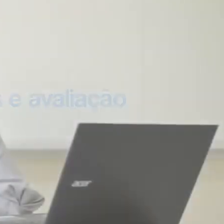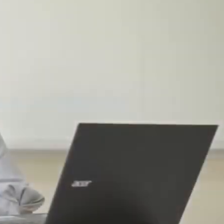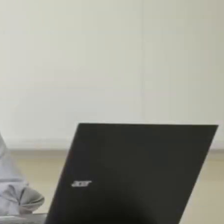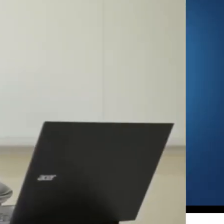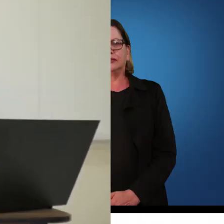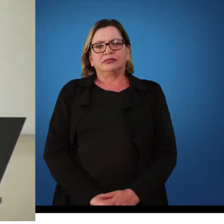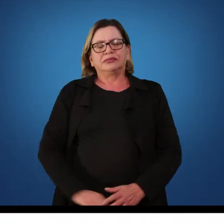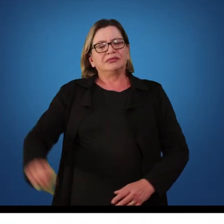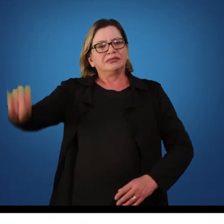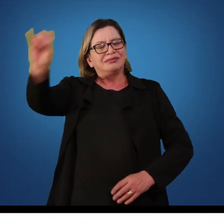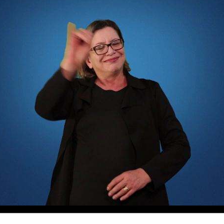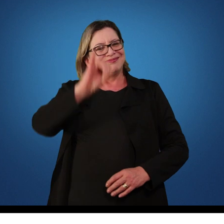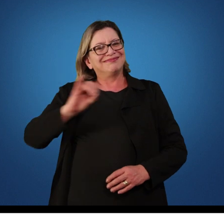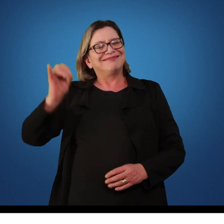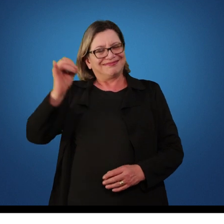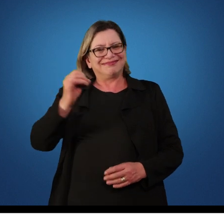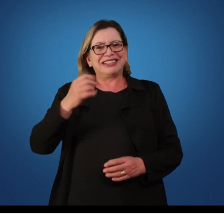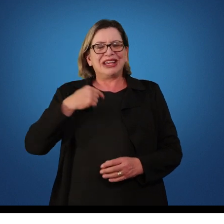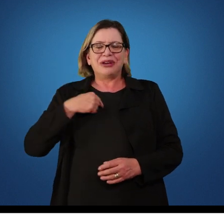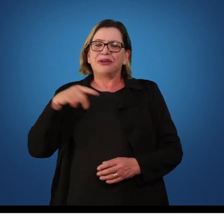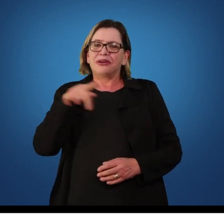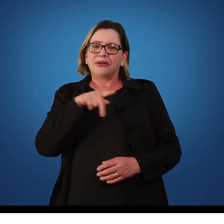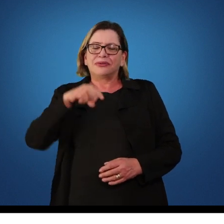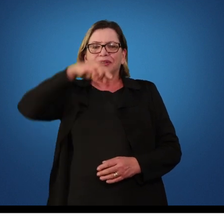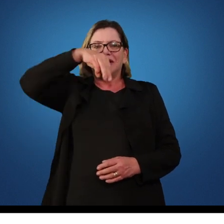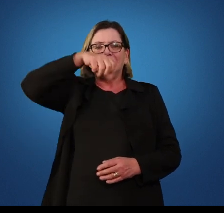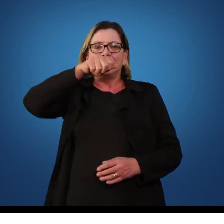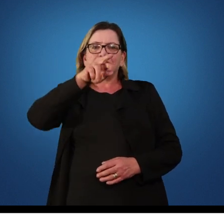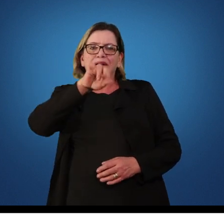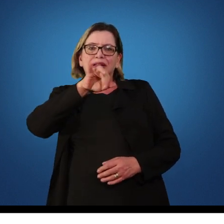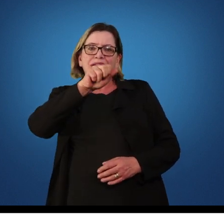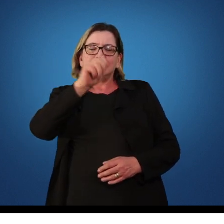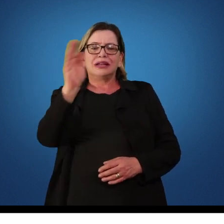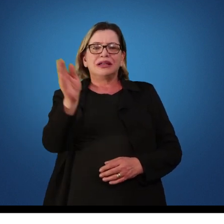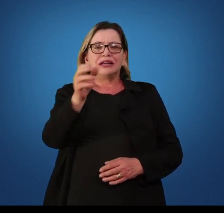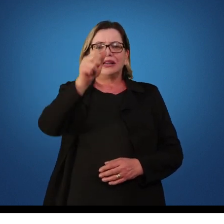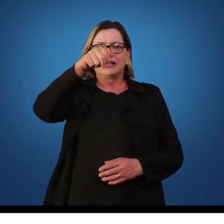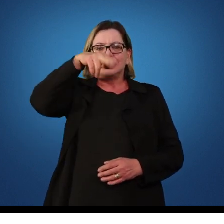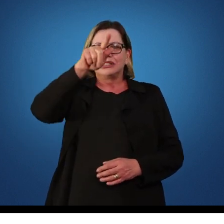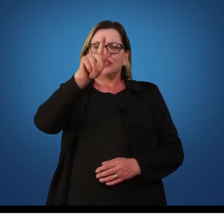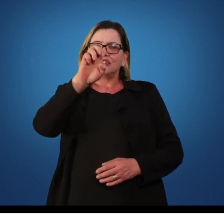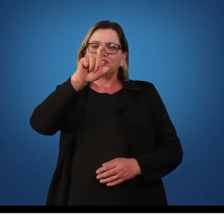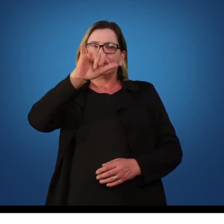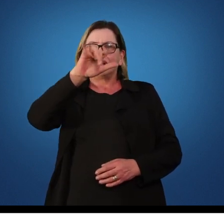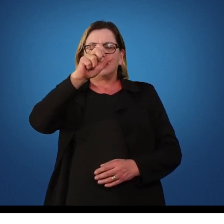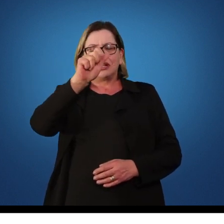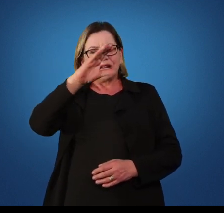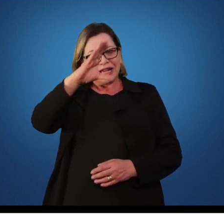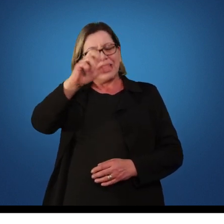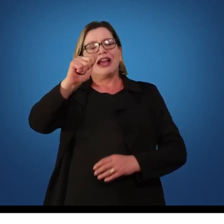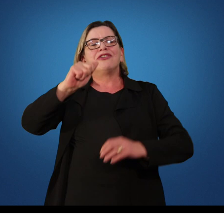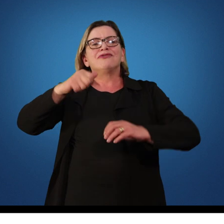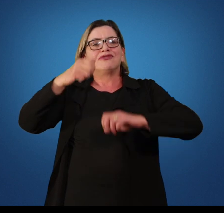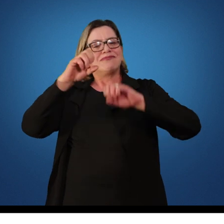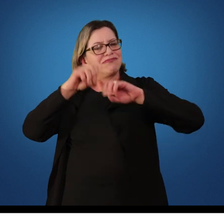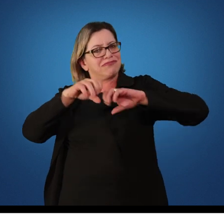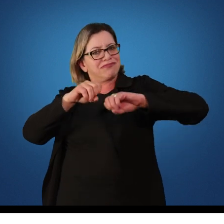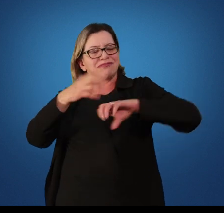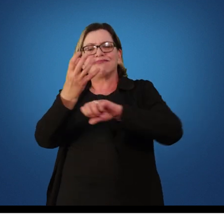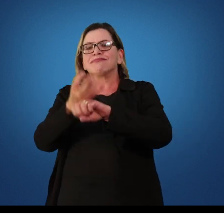Olá pessoal, sou a professora Maria Angélica, vou trabalhar com vocês a disciplina de aprendizagem motora e nesse primeiro momento